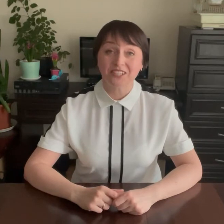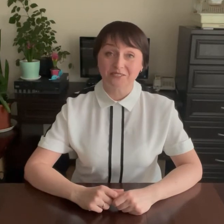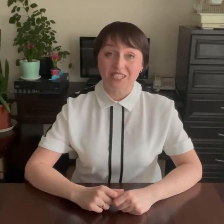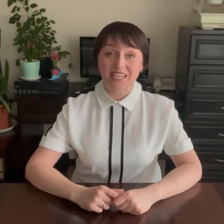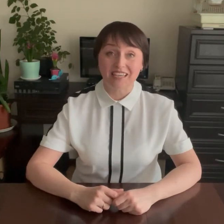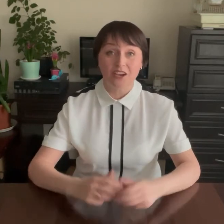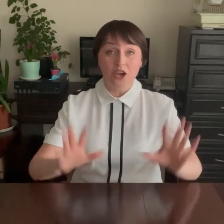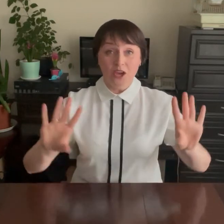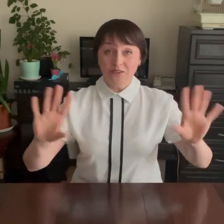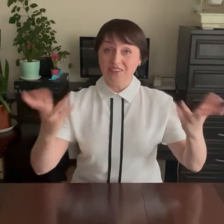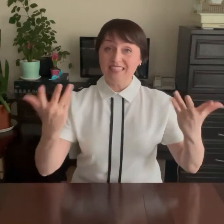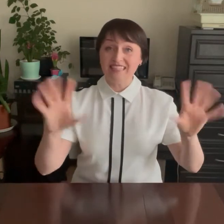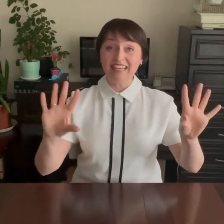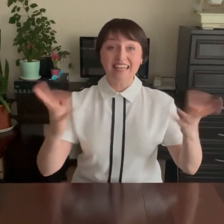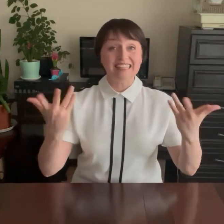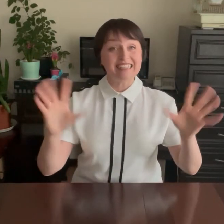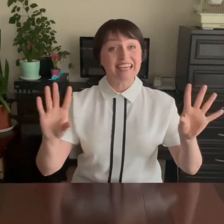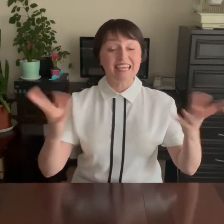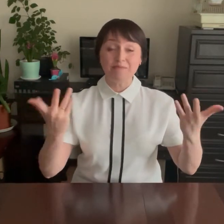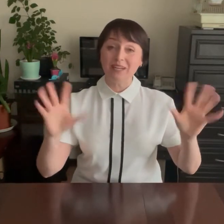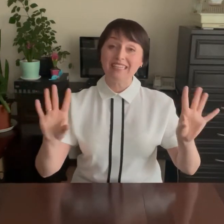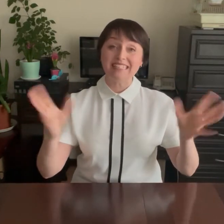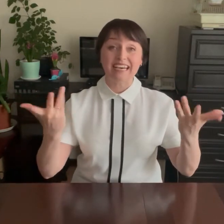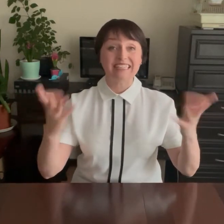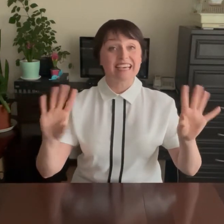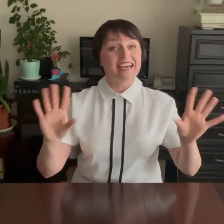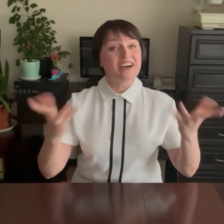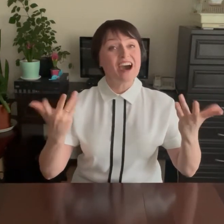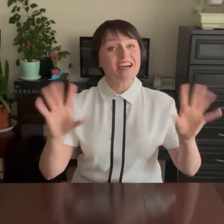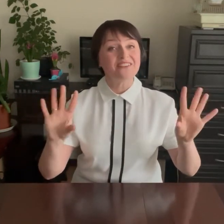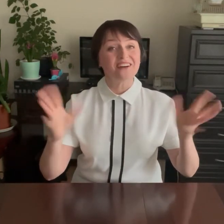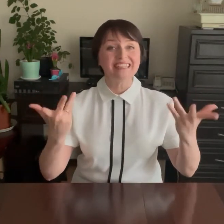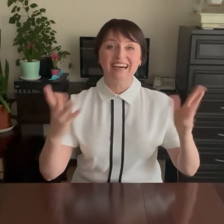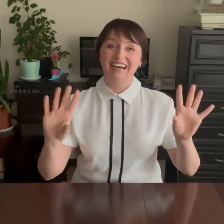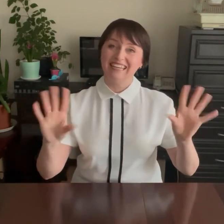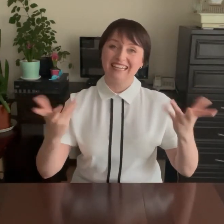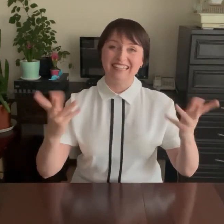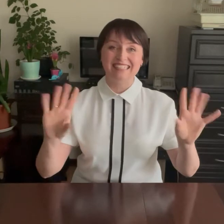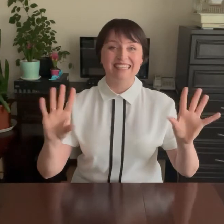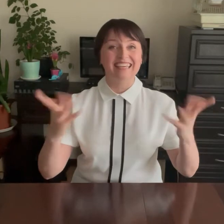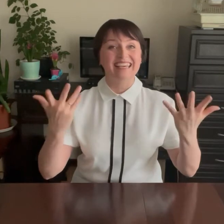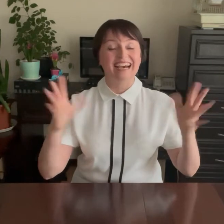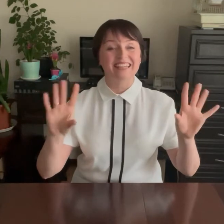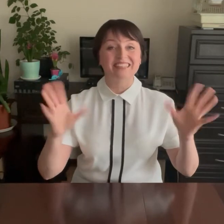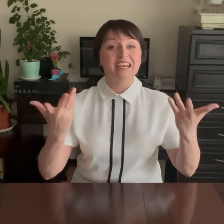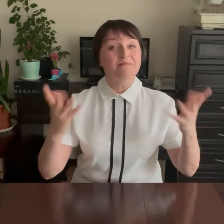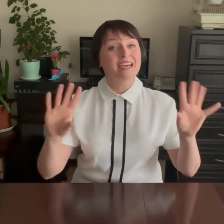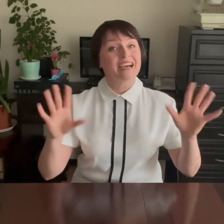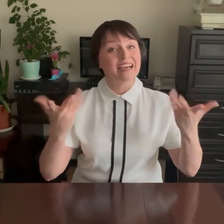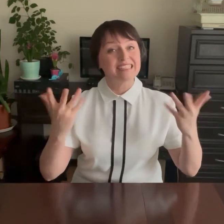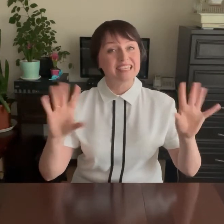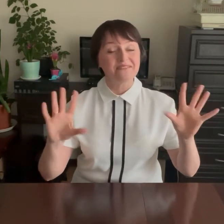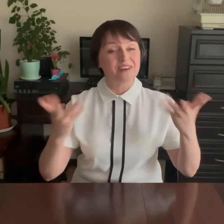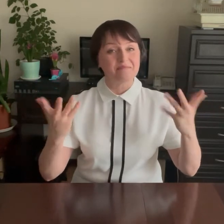ручки? Веселиться и плясать! Как фонарики сияют! Мы хотим вам